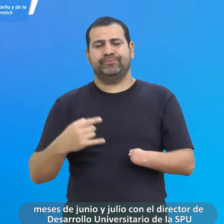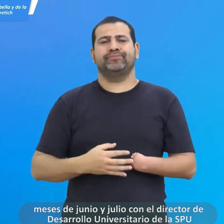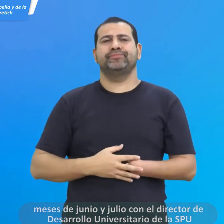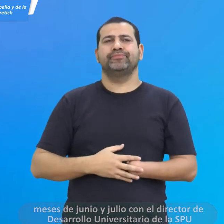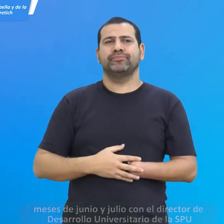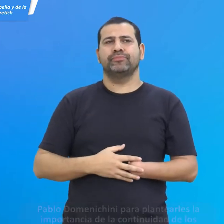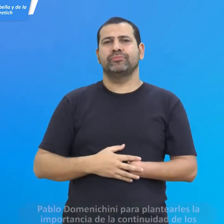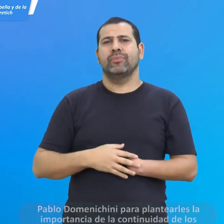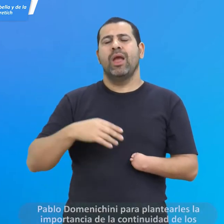de la SPU,